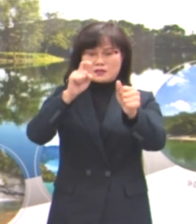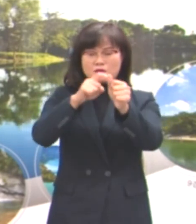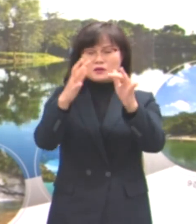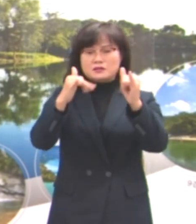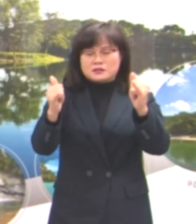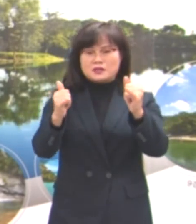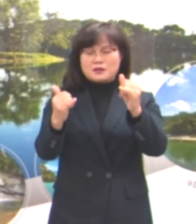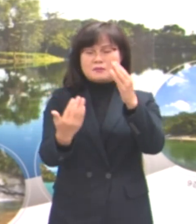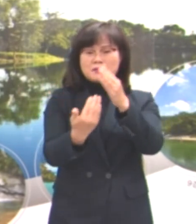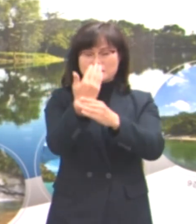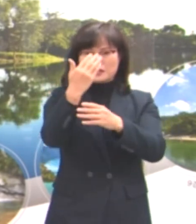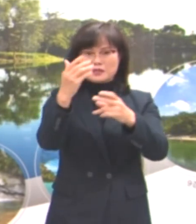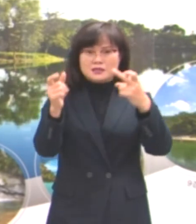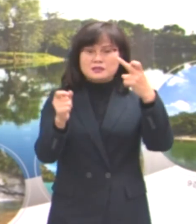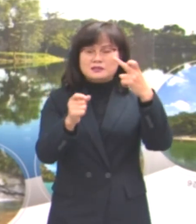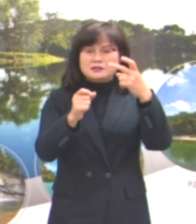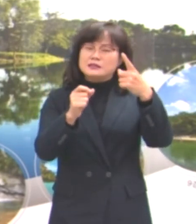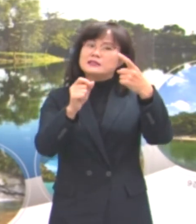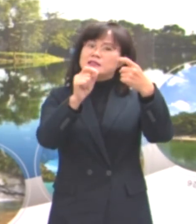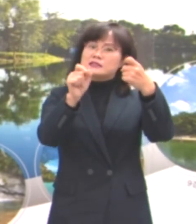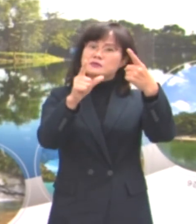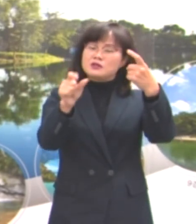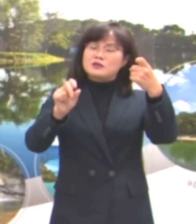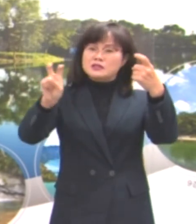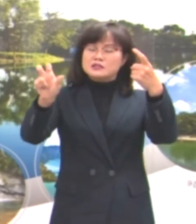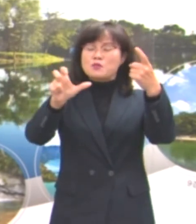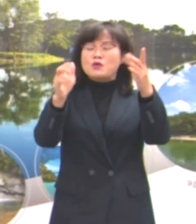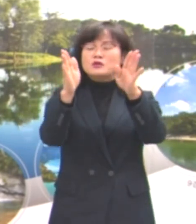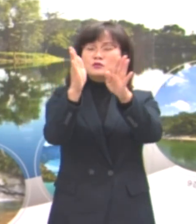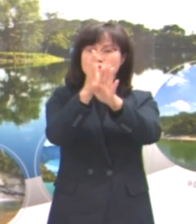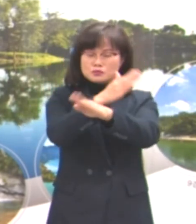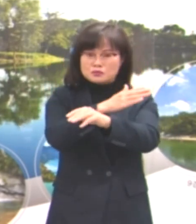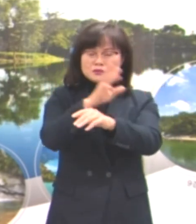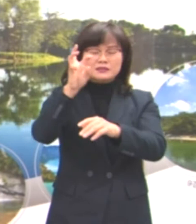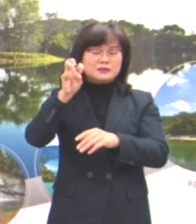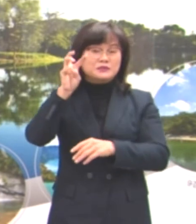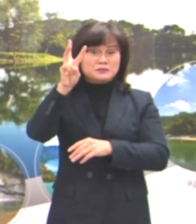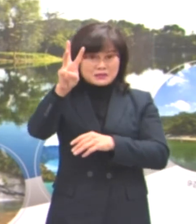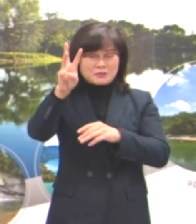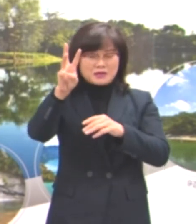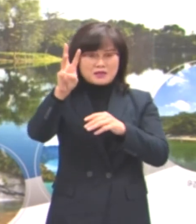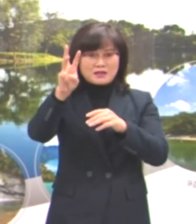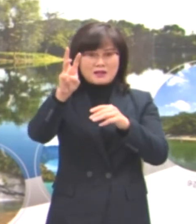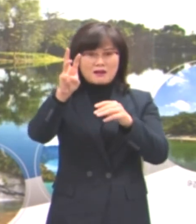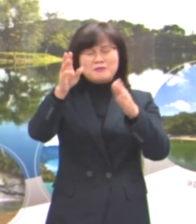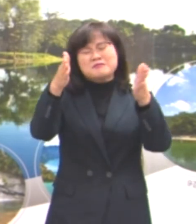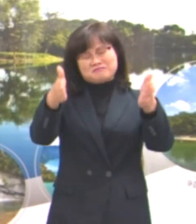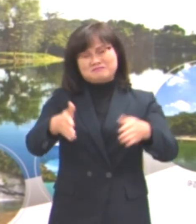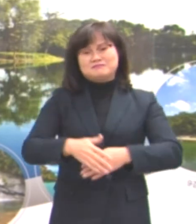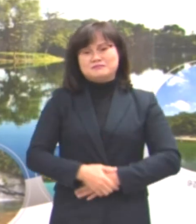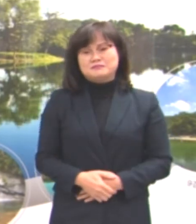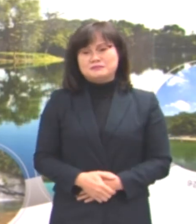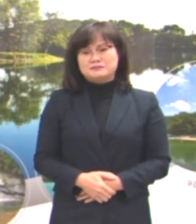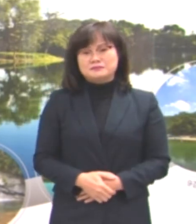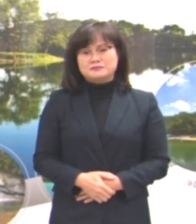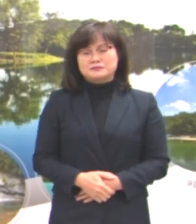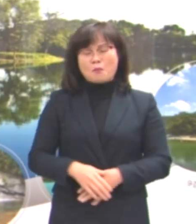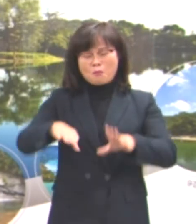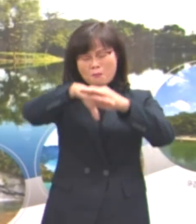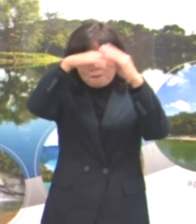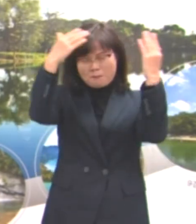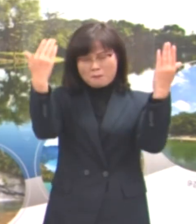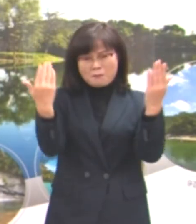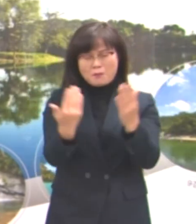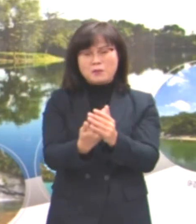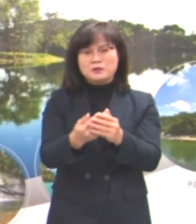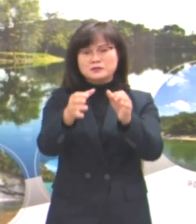지난 11월 25일 이후 33일 만입니다. 이 모든 것은